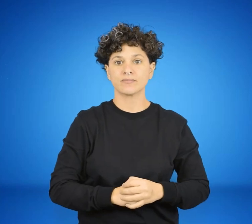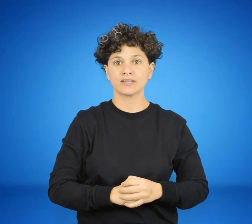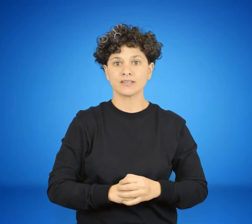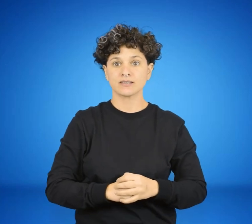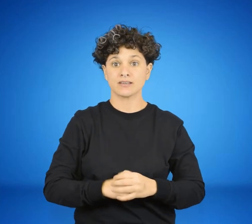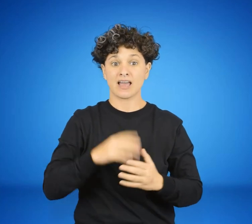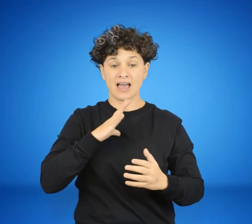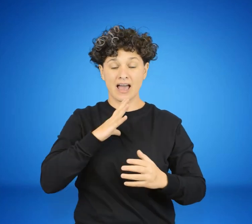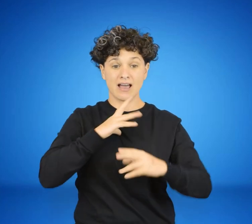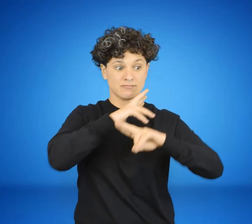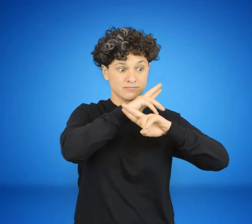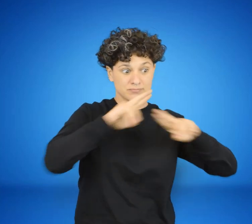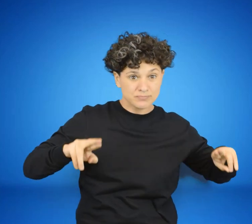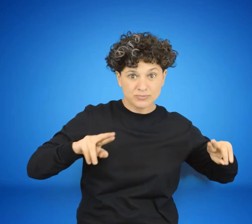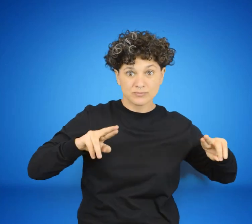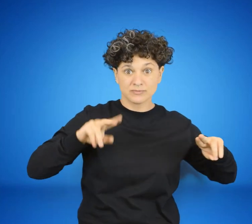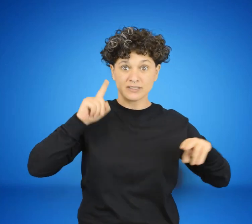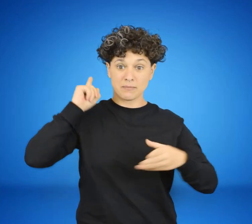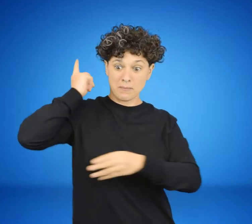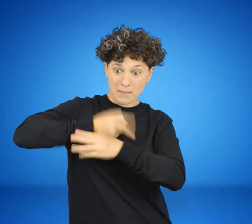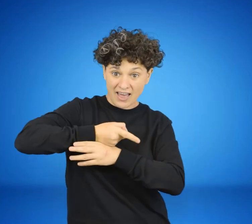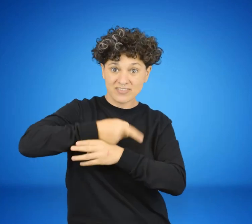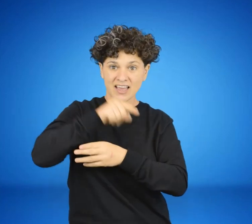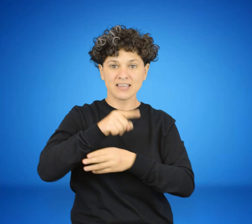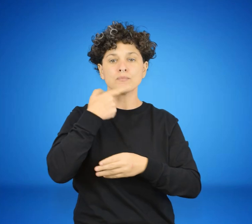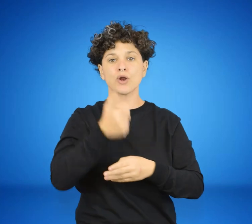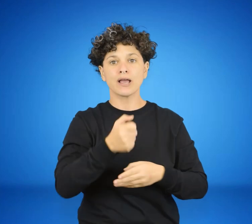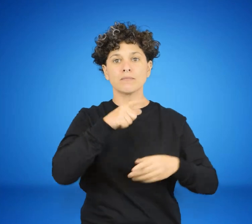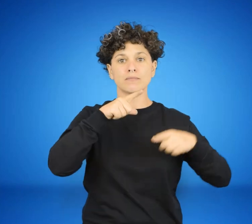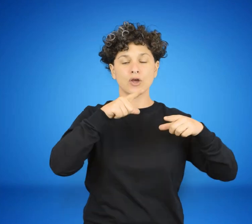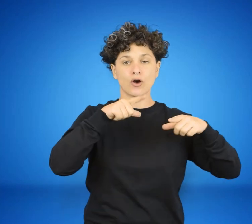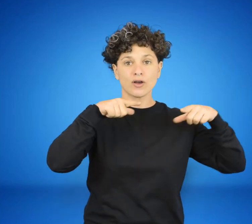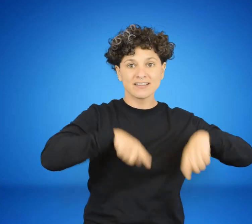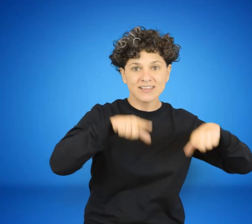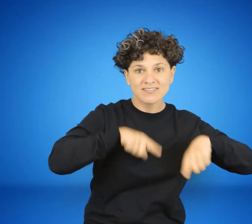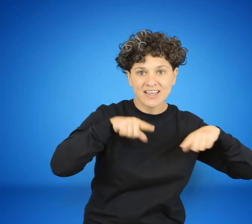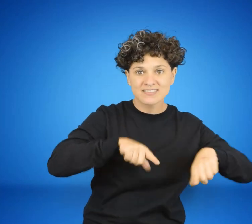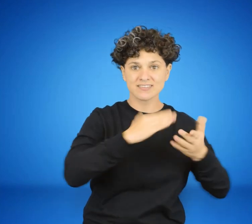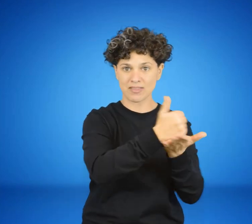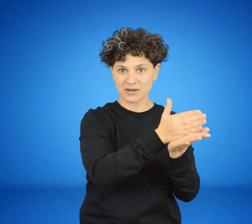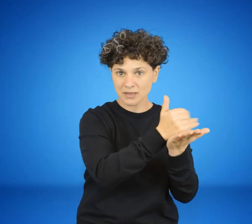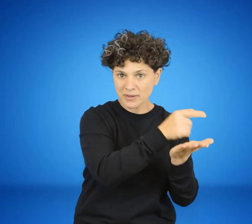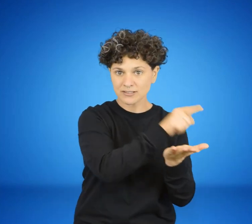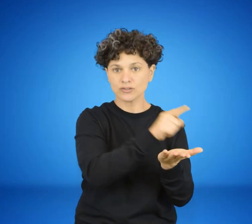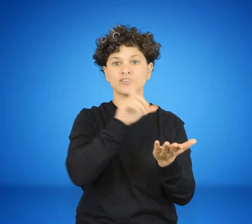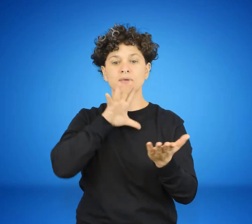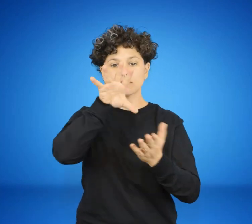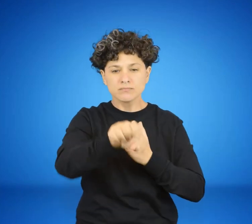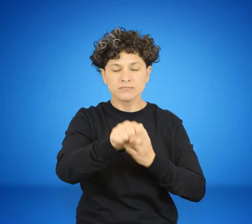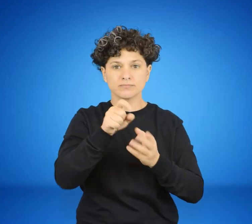disolución del legislativo, revocación de los gobiernos departamentales, orden de captura para dirigentes